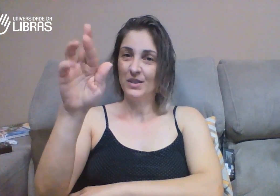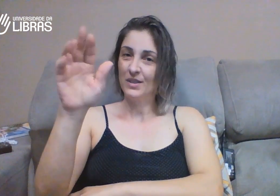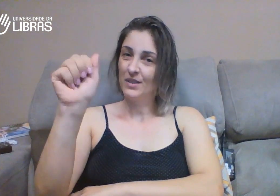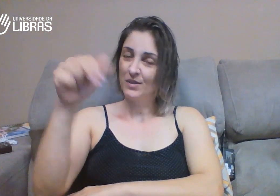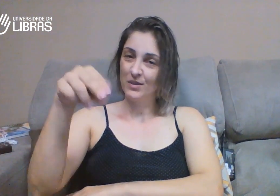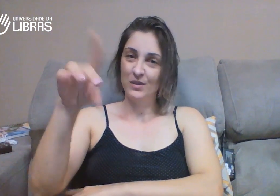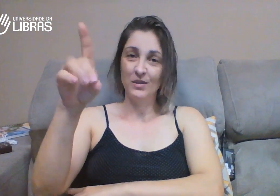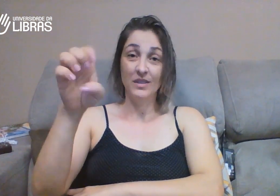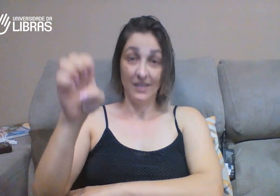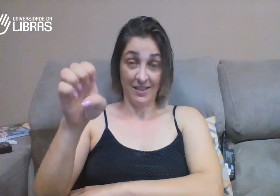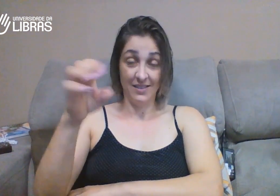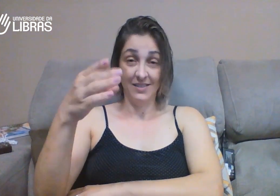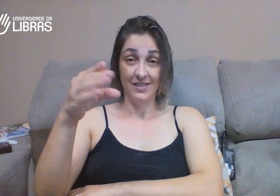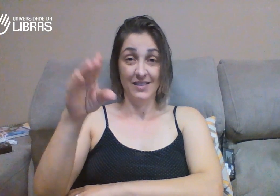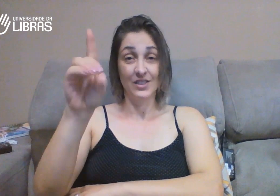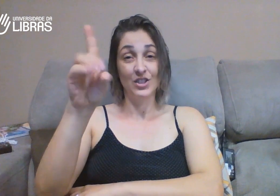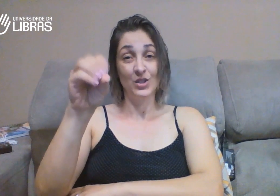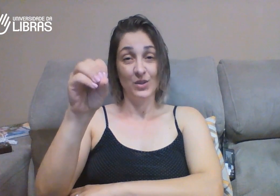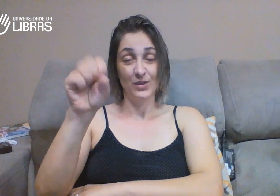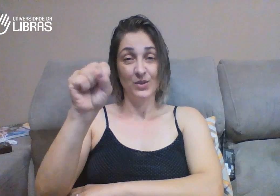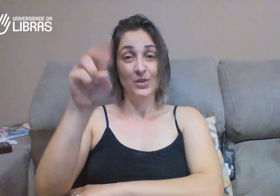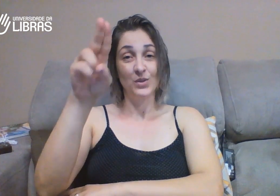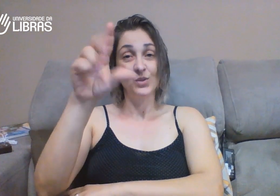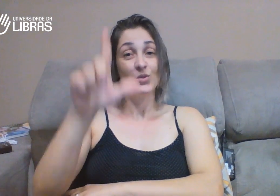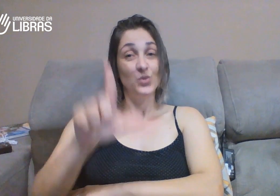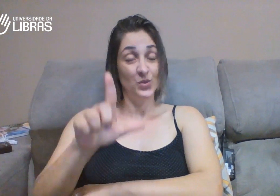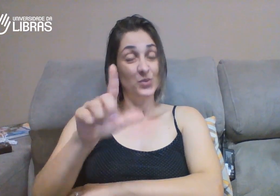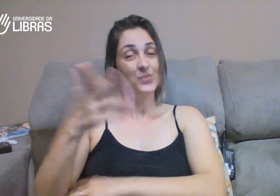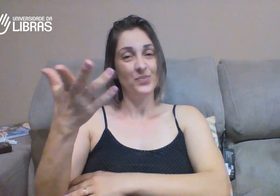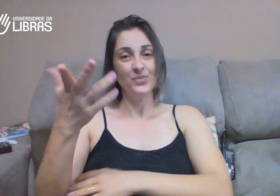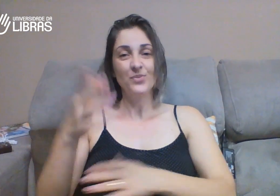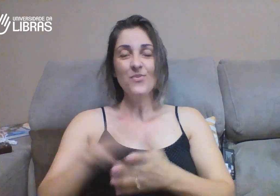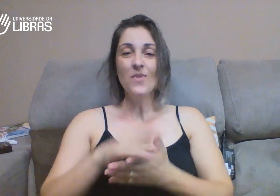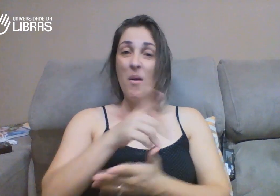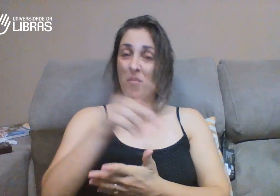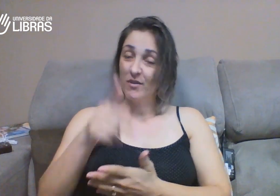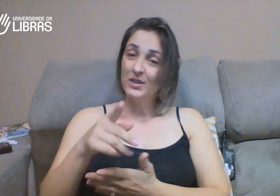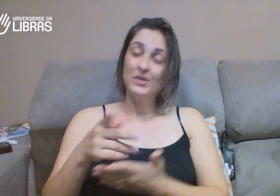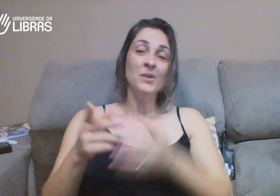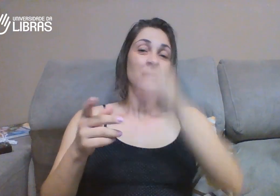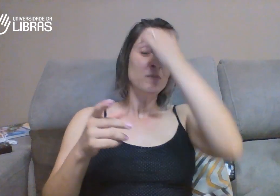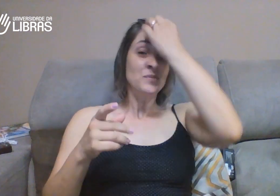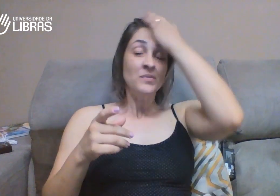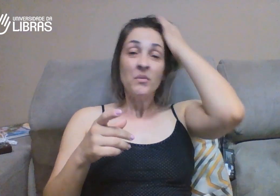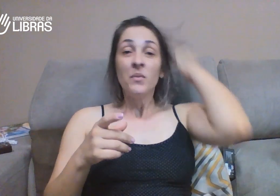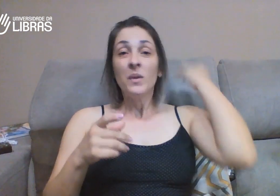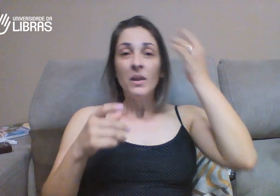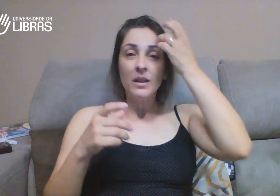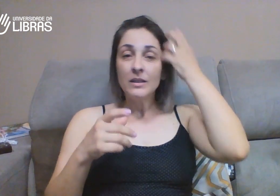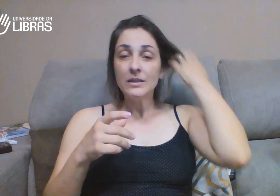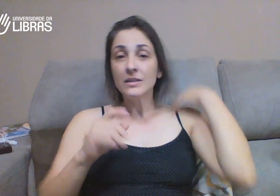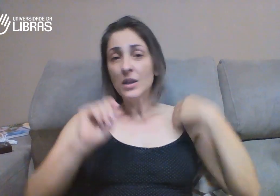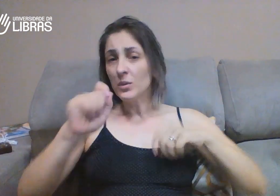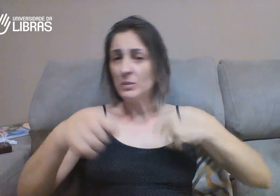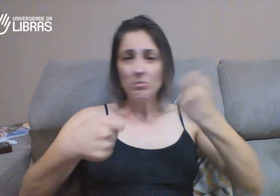o E assim, sabe? O professor, ele usava muitos